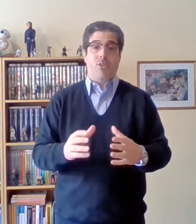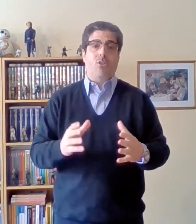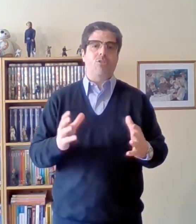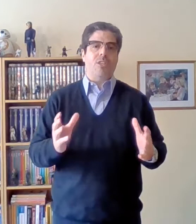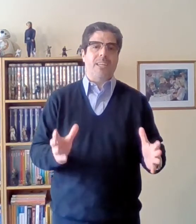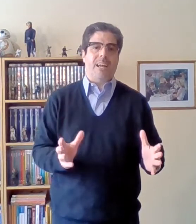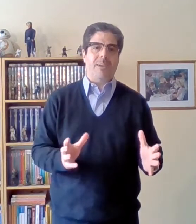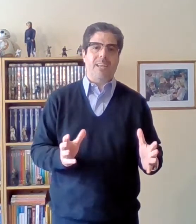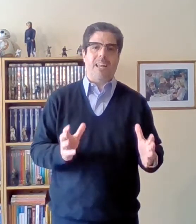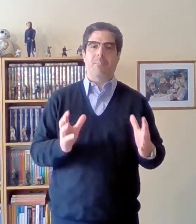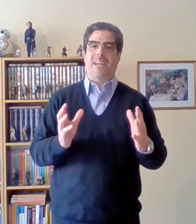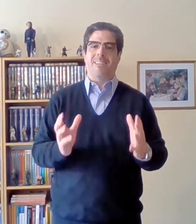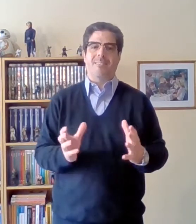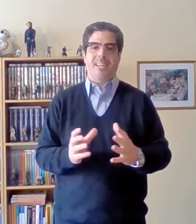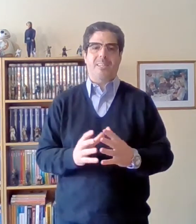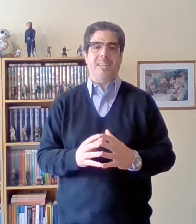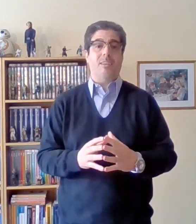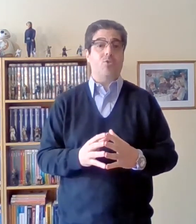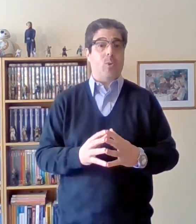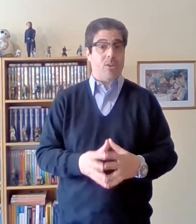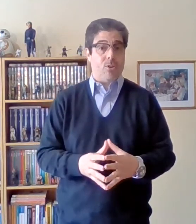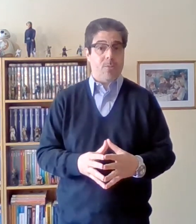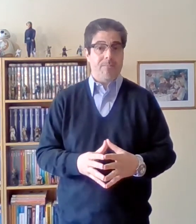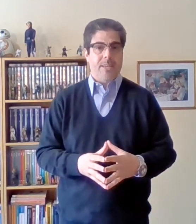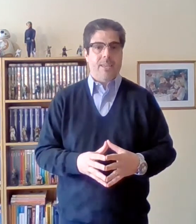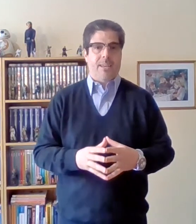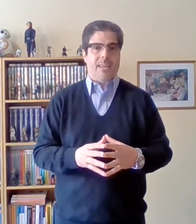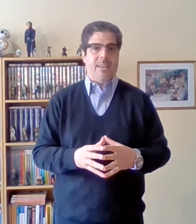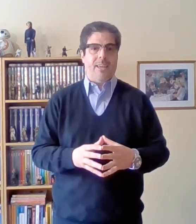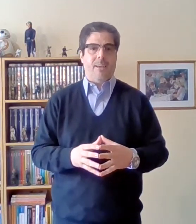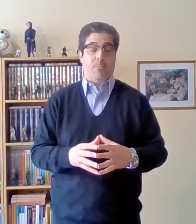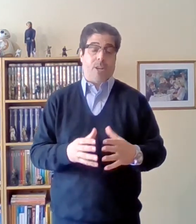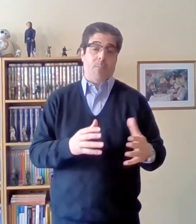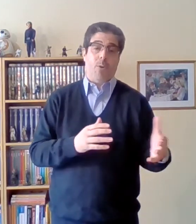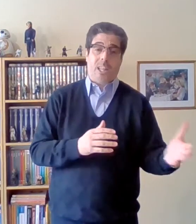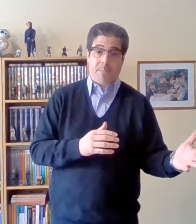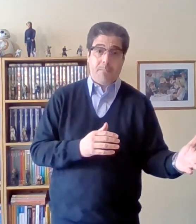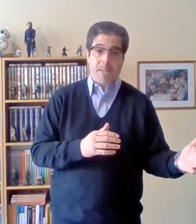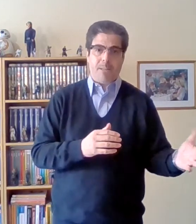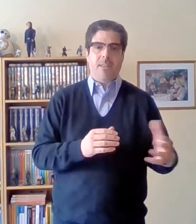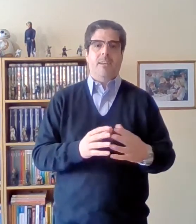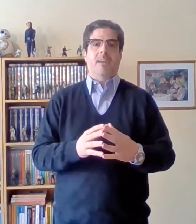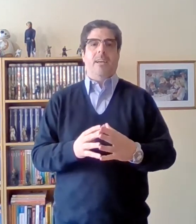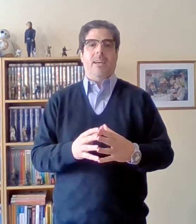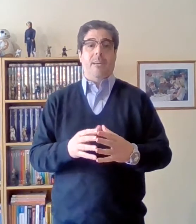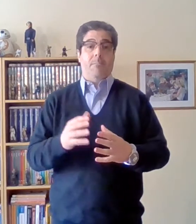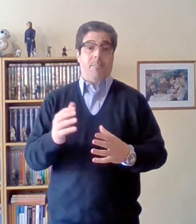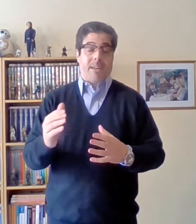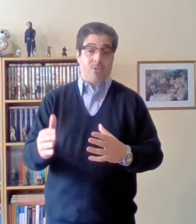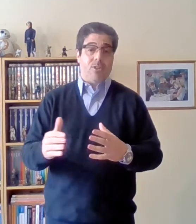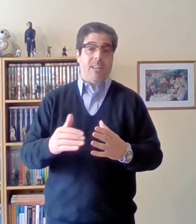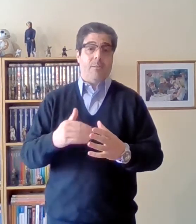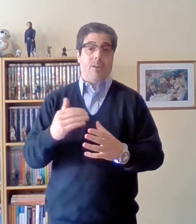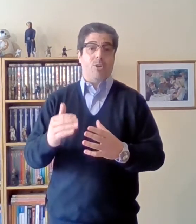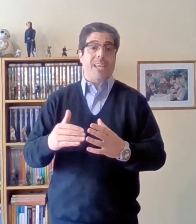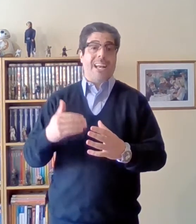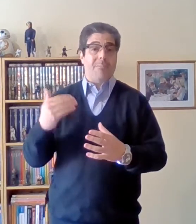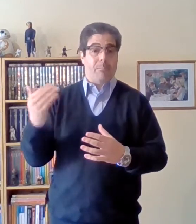consideraban que las mercancías tenían su valor por ejemplo Adam Smith en razón del valor de cambio